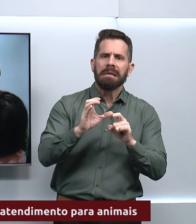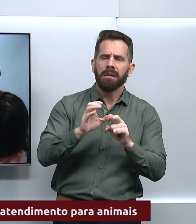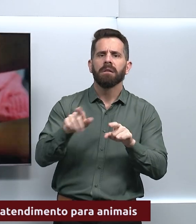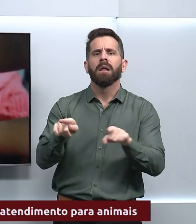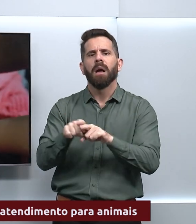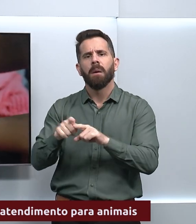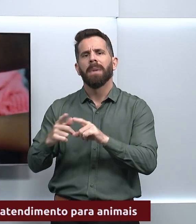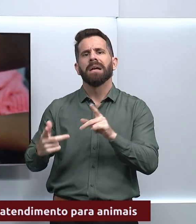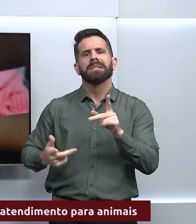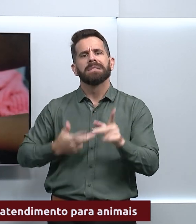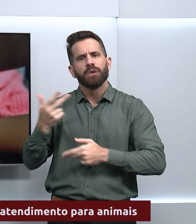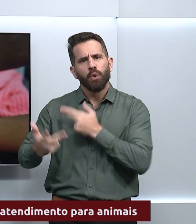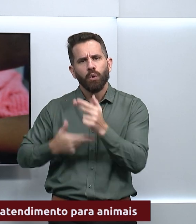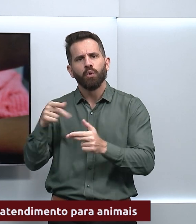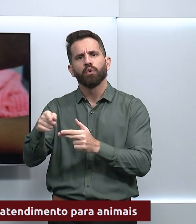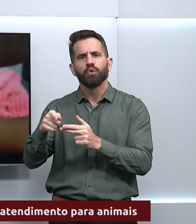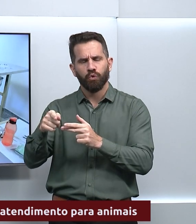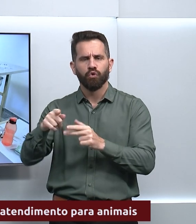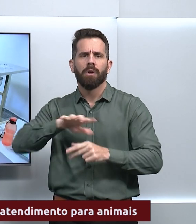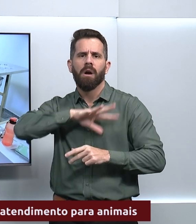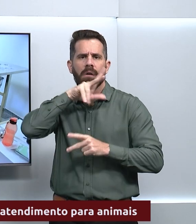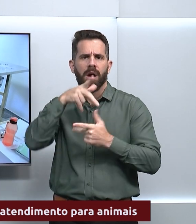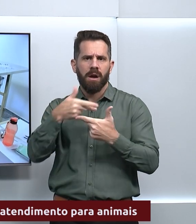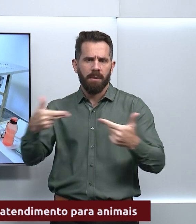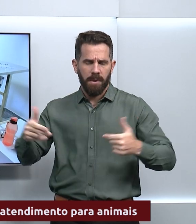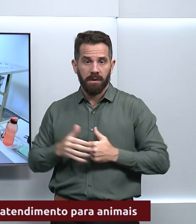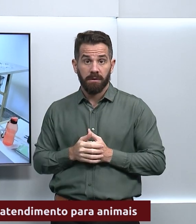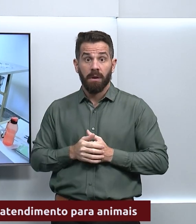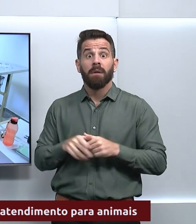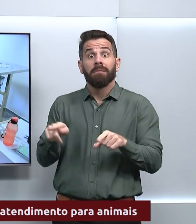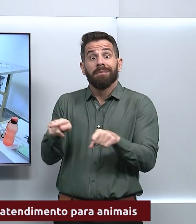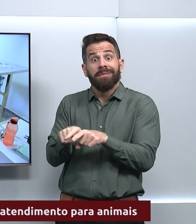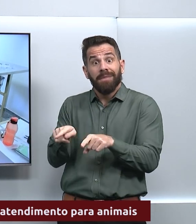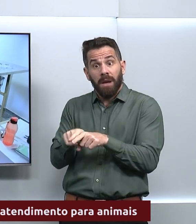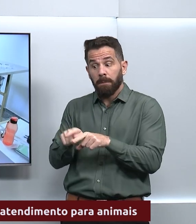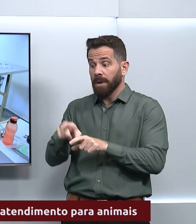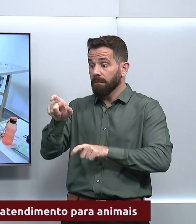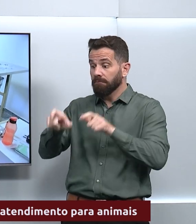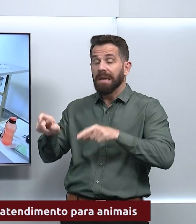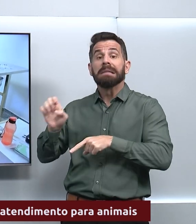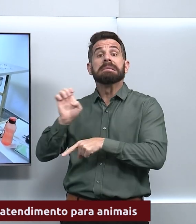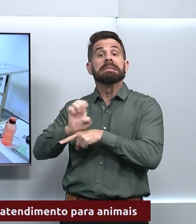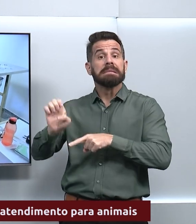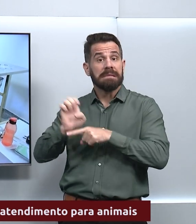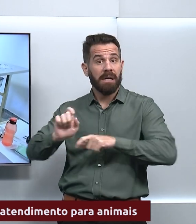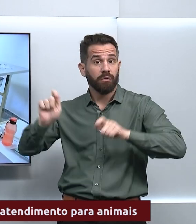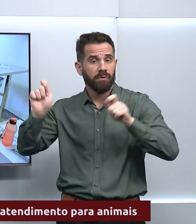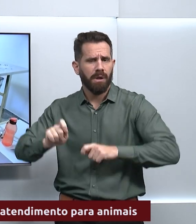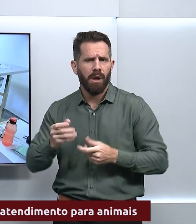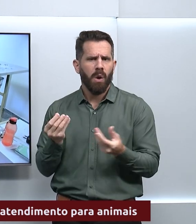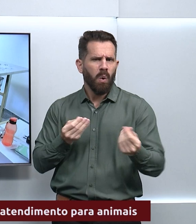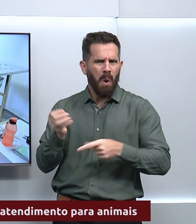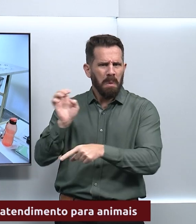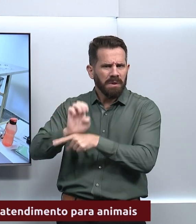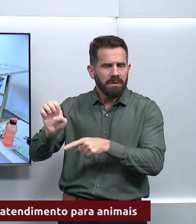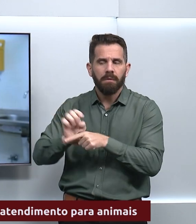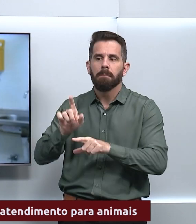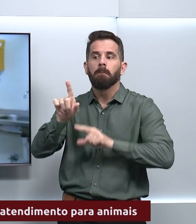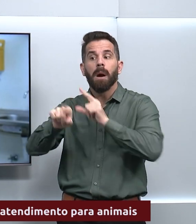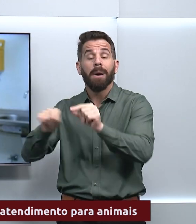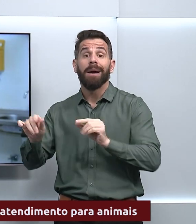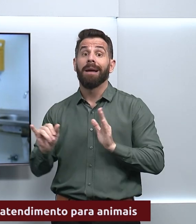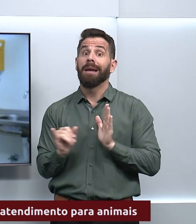estágio para alunos de graduação. Os profissionais que atuam na unidade são selecionados por meio de um edital público,